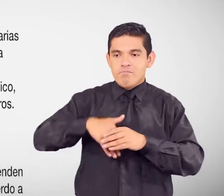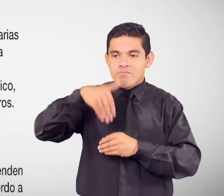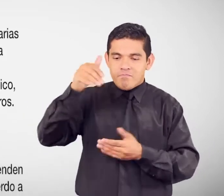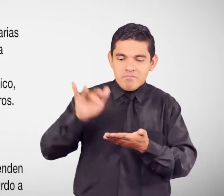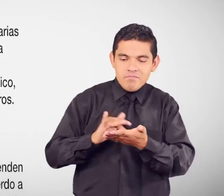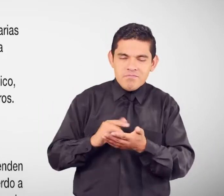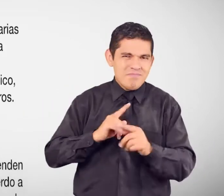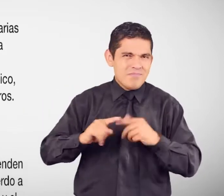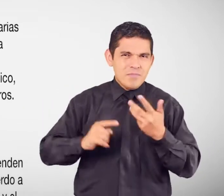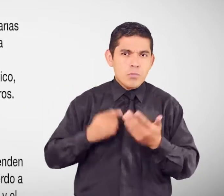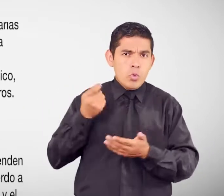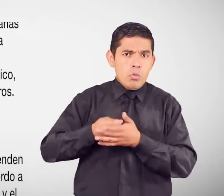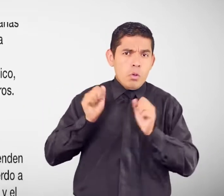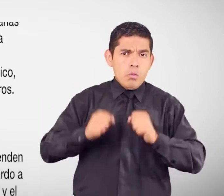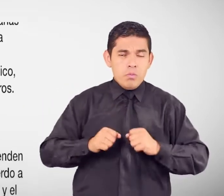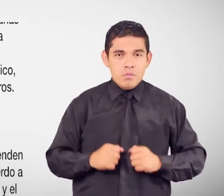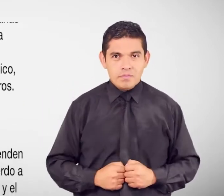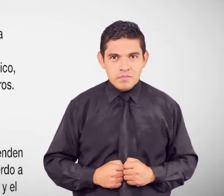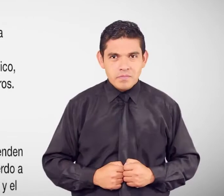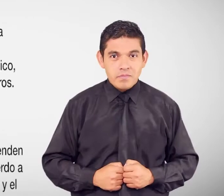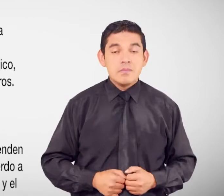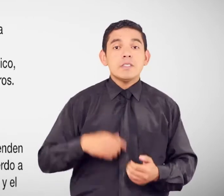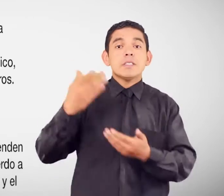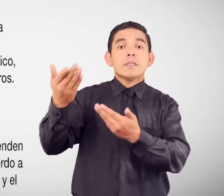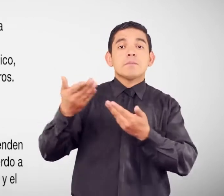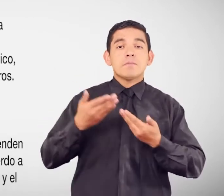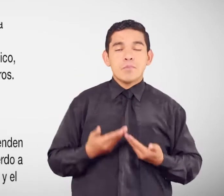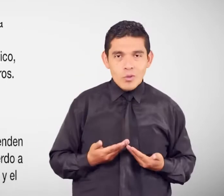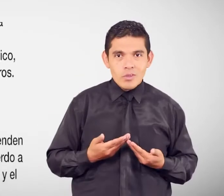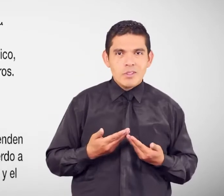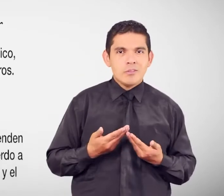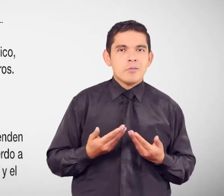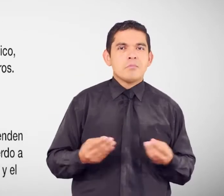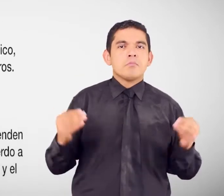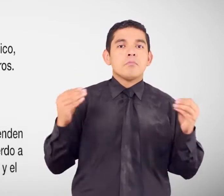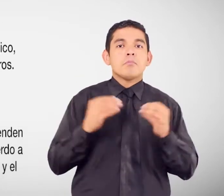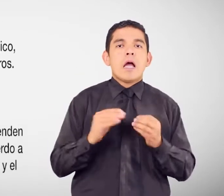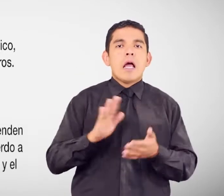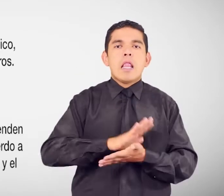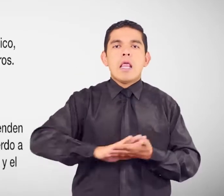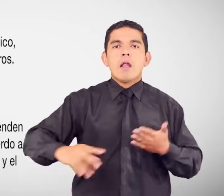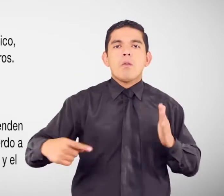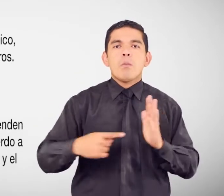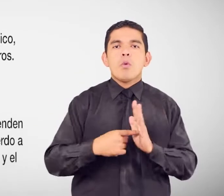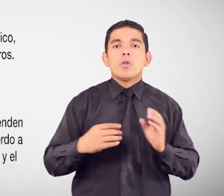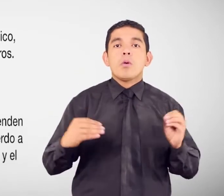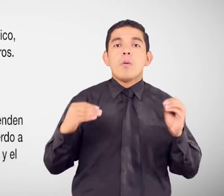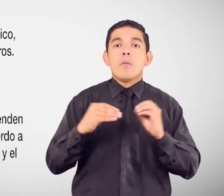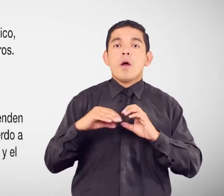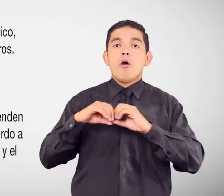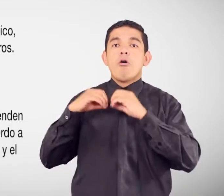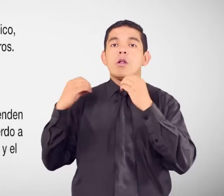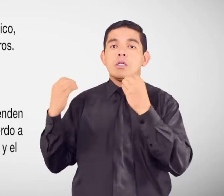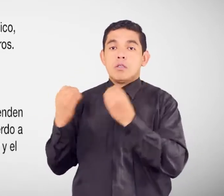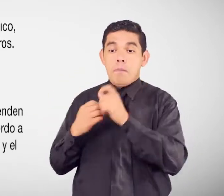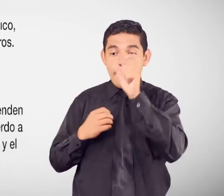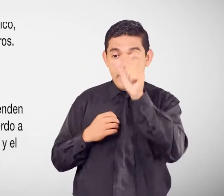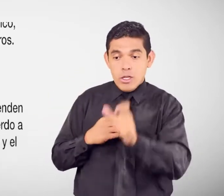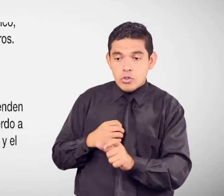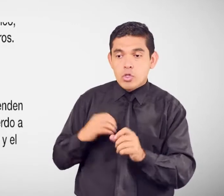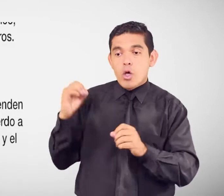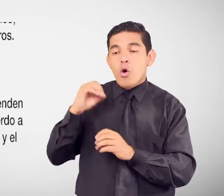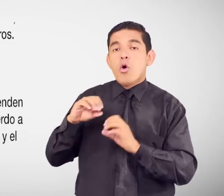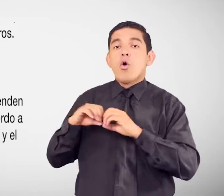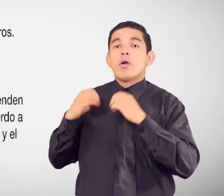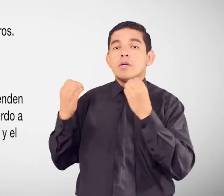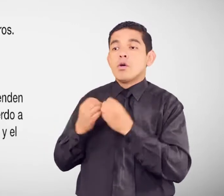otros La importación En estas condiciones Preferenciales Se extienden A las organizaciones E instituciones Que atienden A